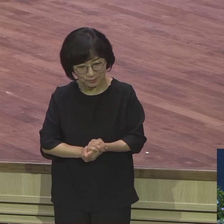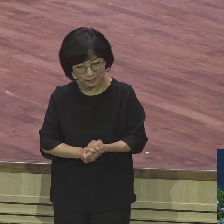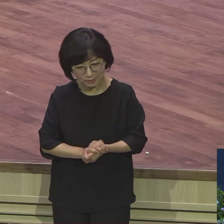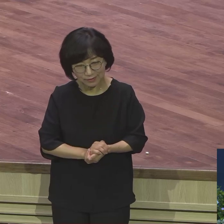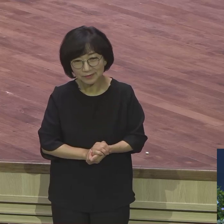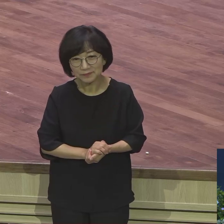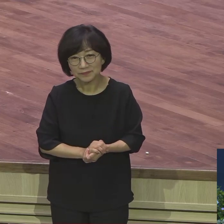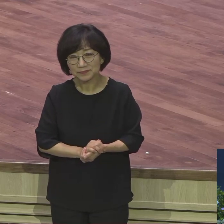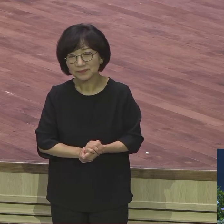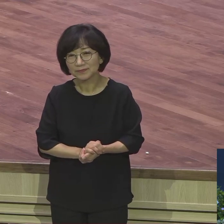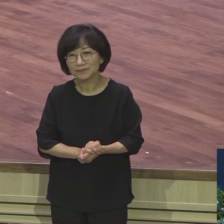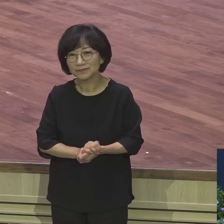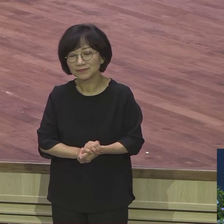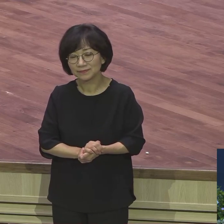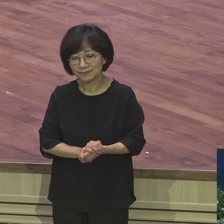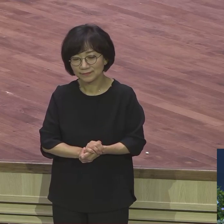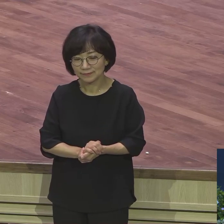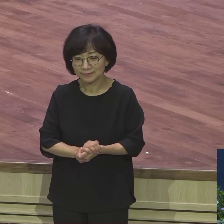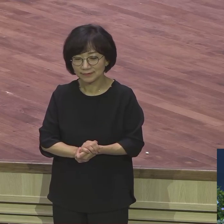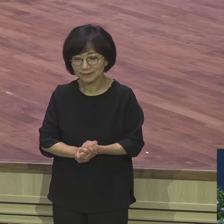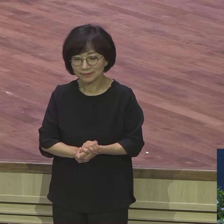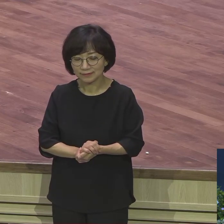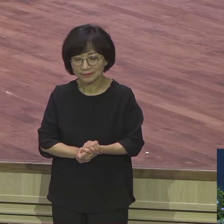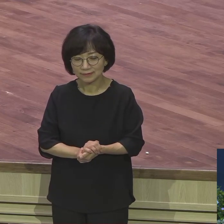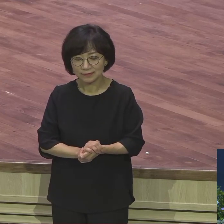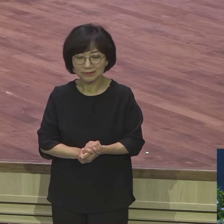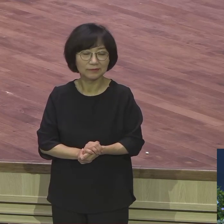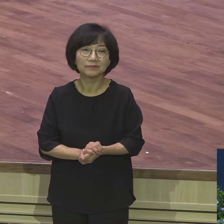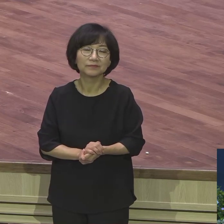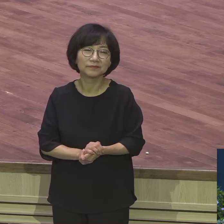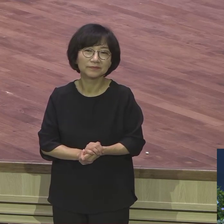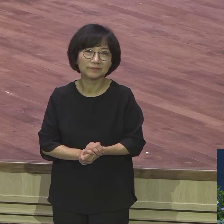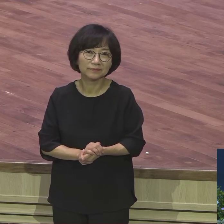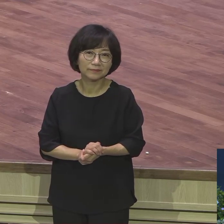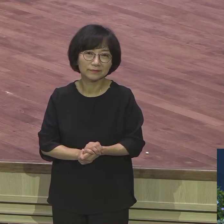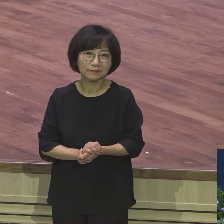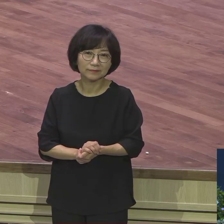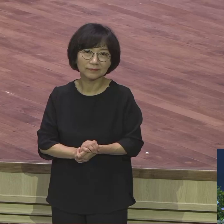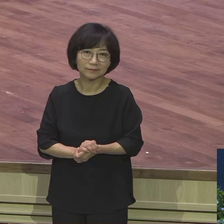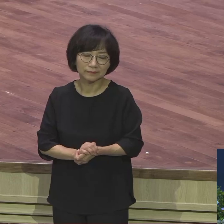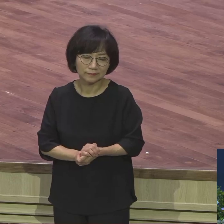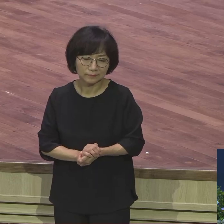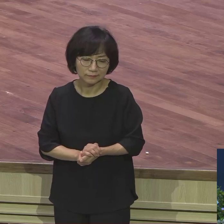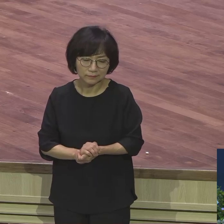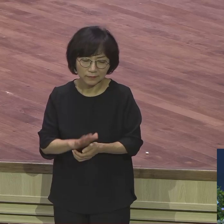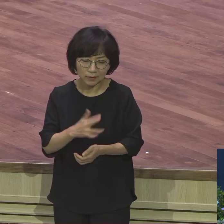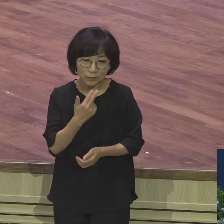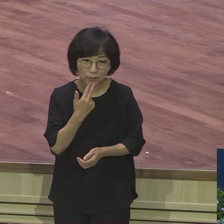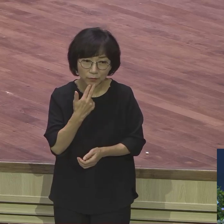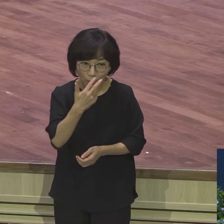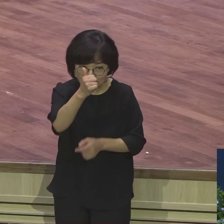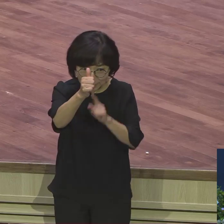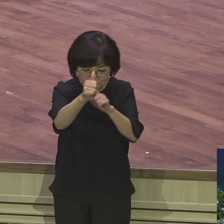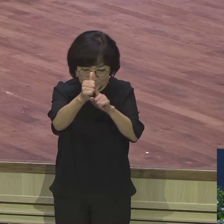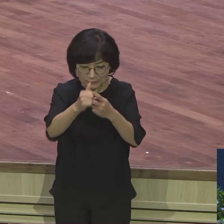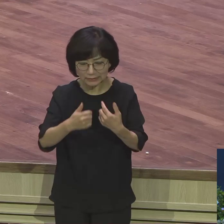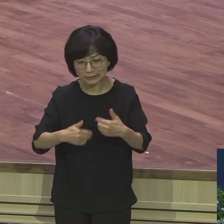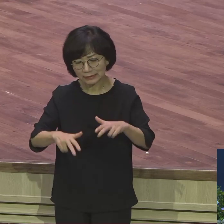하나님의 뜻이 하나님의 요셉이 보디발 집에 노예생을 하는 것이라고